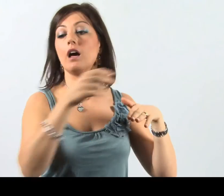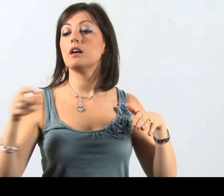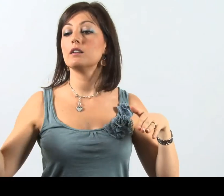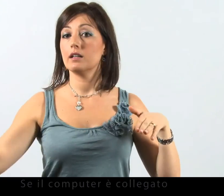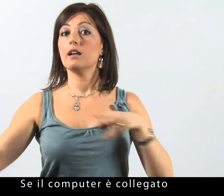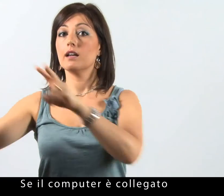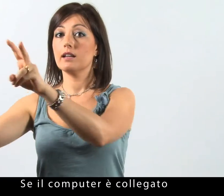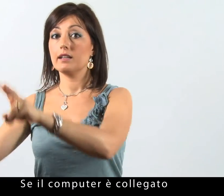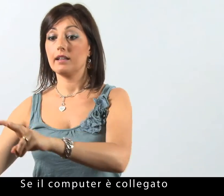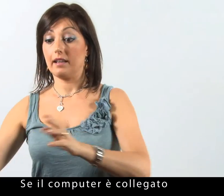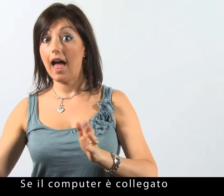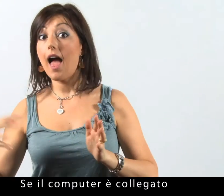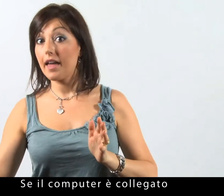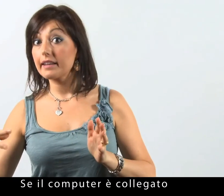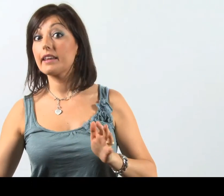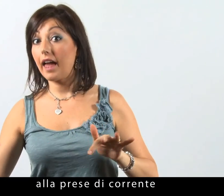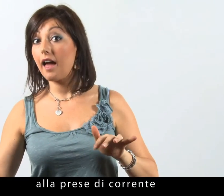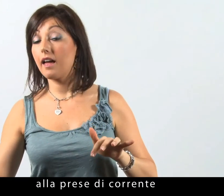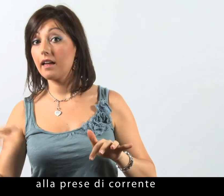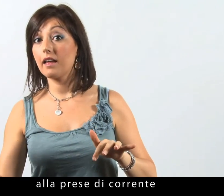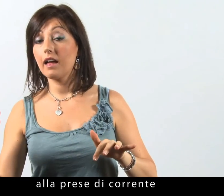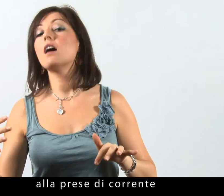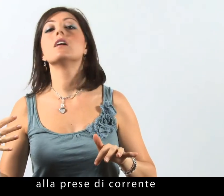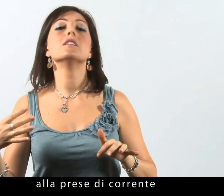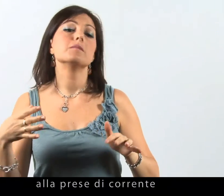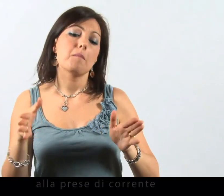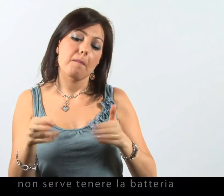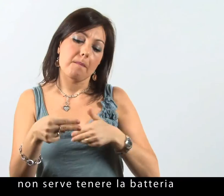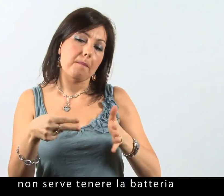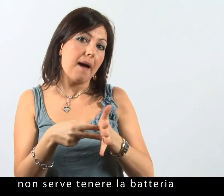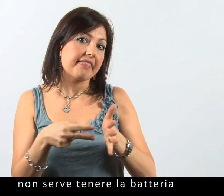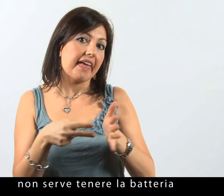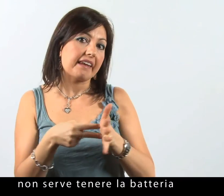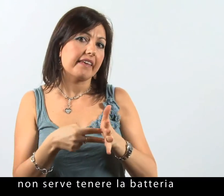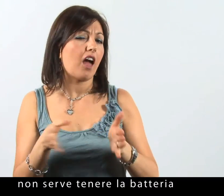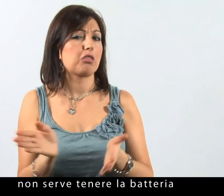Se il computer è collegato alla presa di corrente, non serve tenere la batteria.